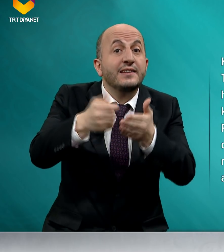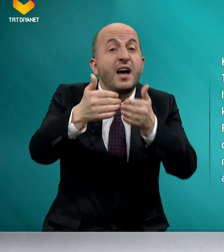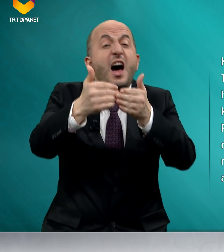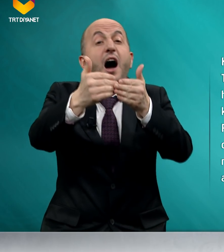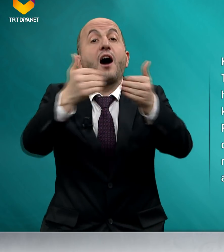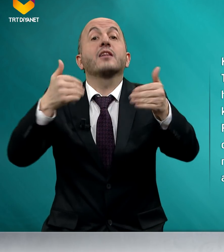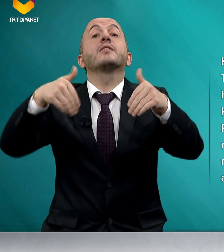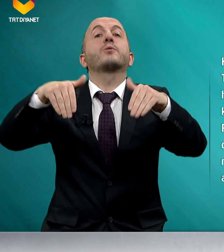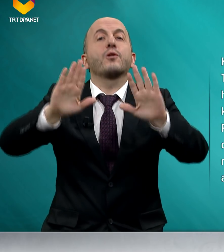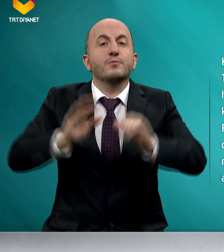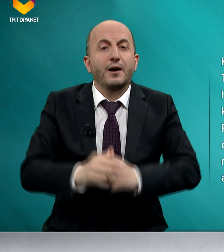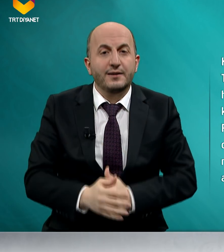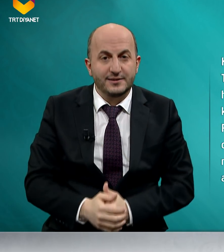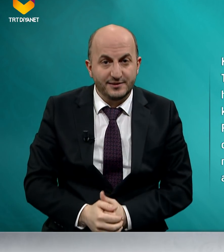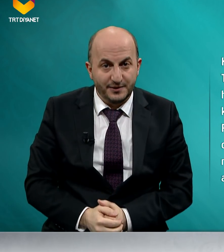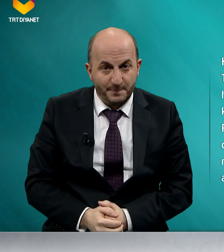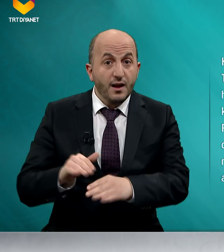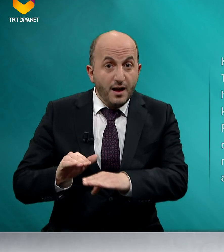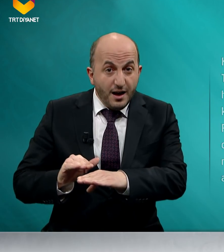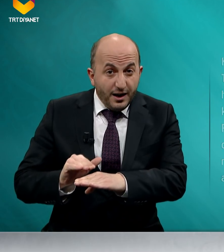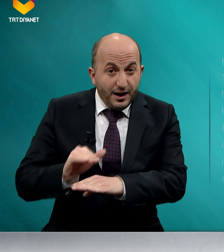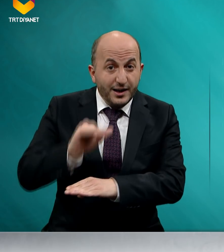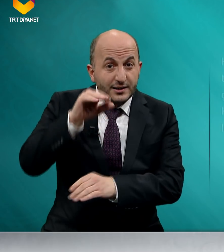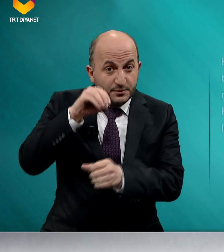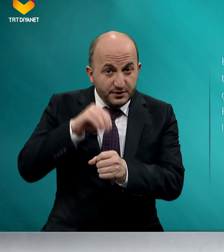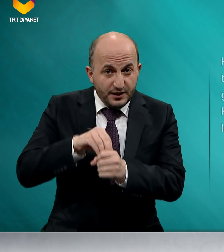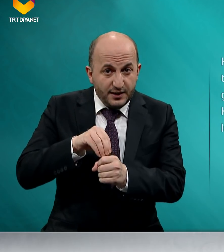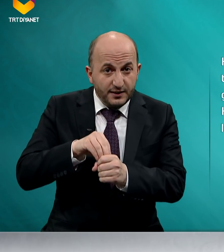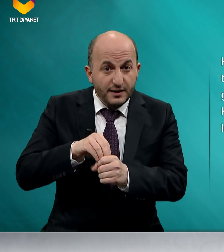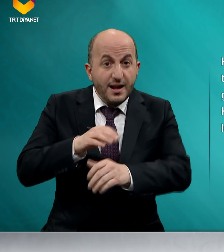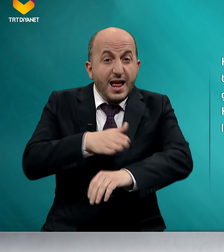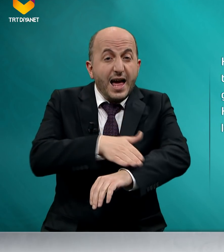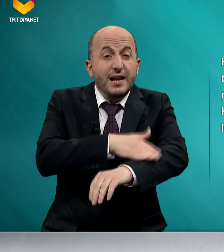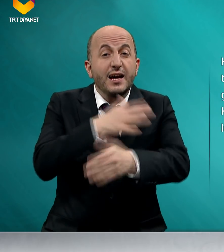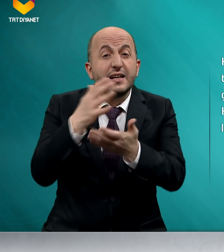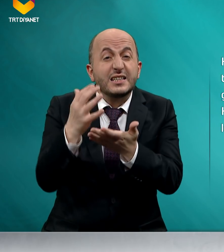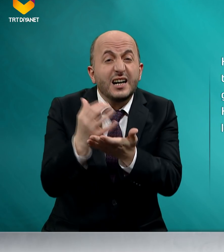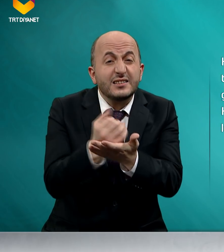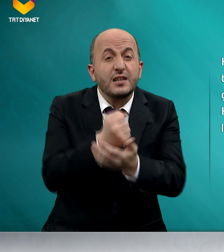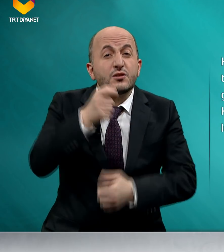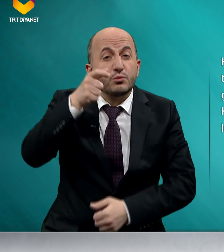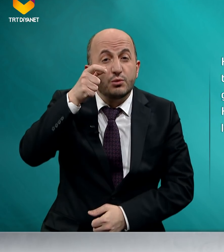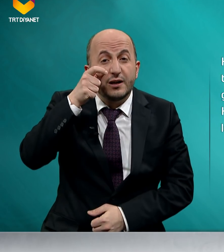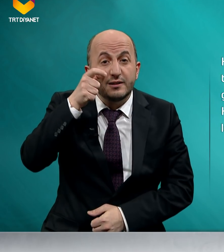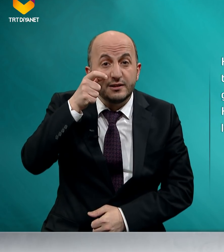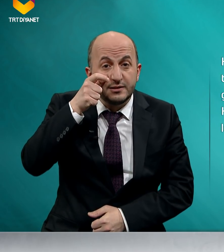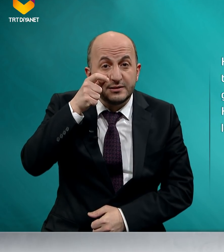alıkoymaz. Hayatımızda helal kazanç duyarlılığının